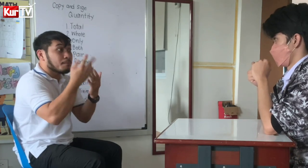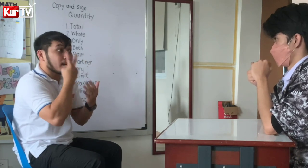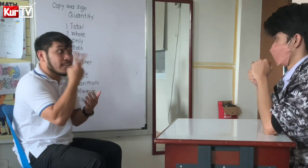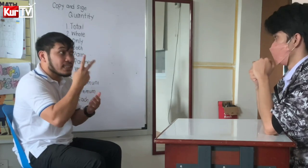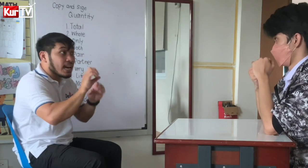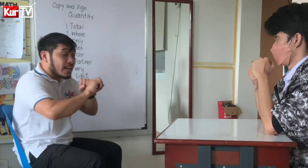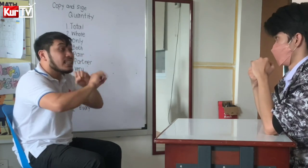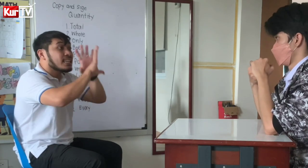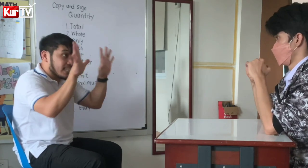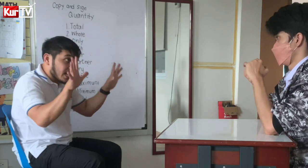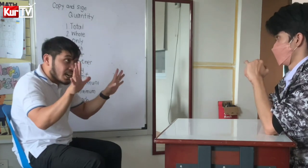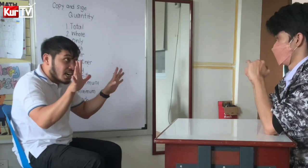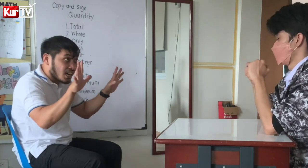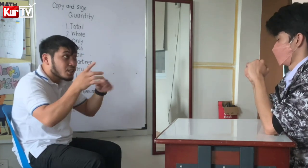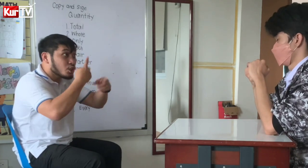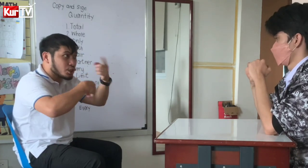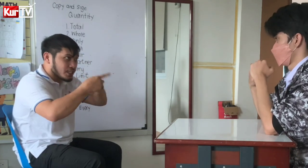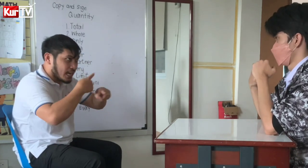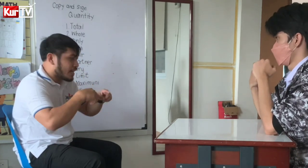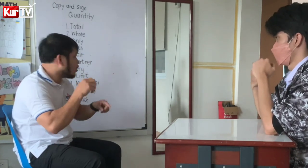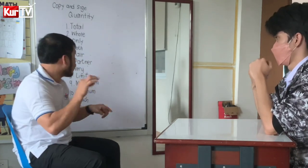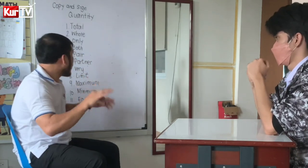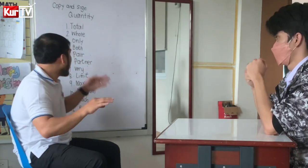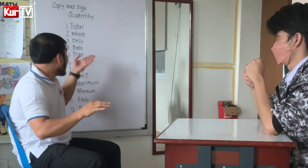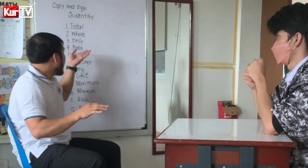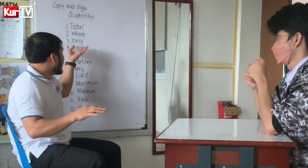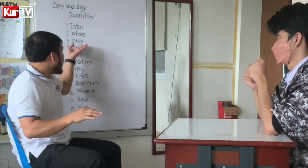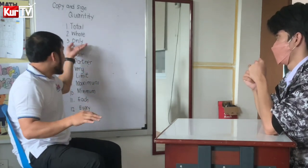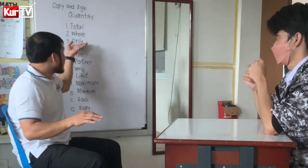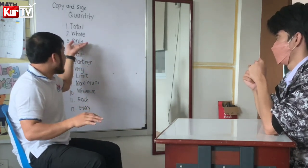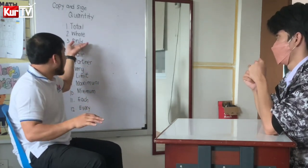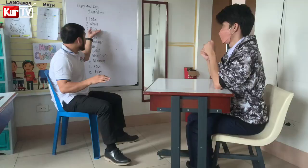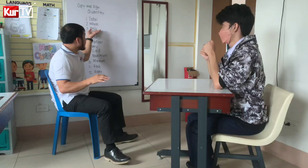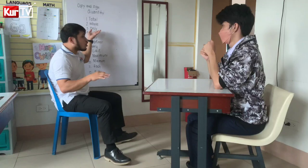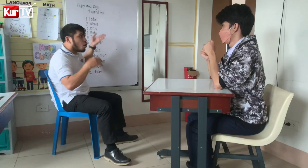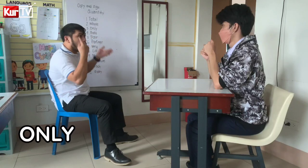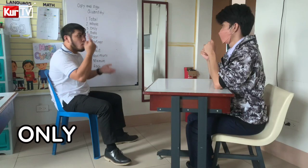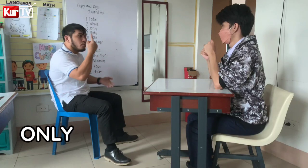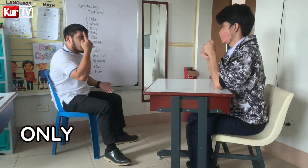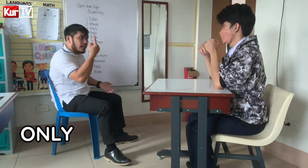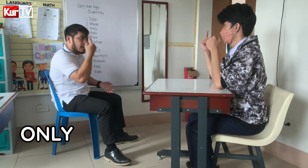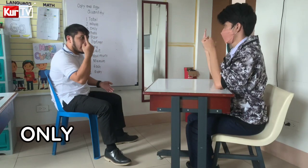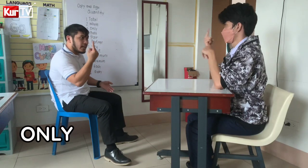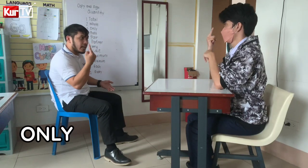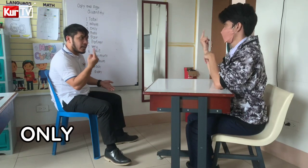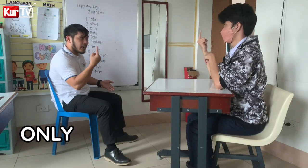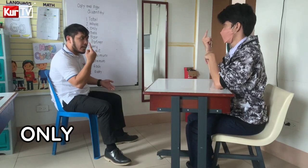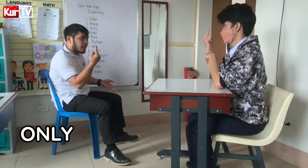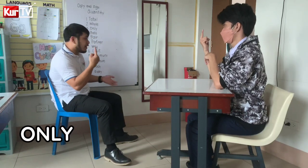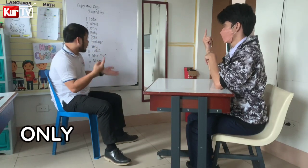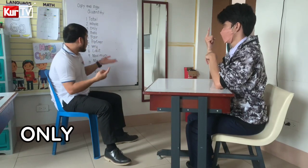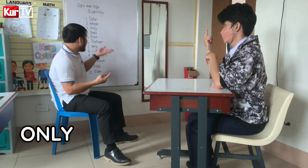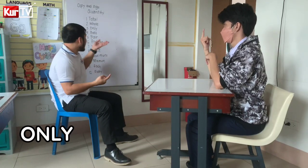makita and clear yung sign. Okay? Next is only. Only.